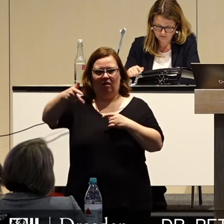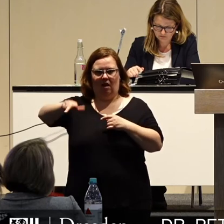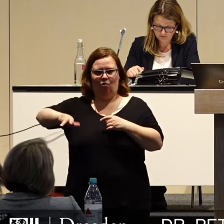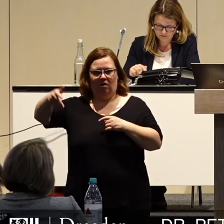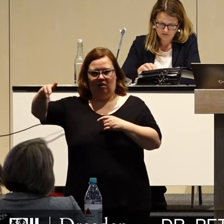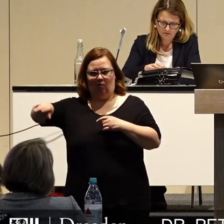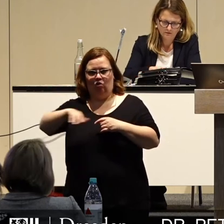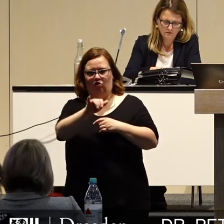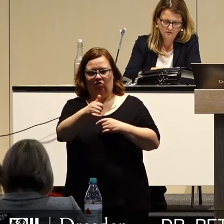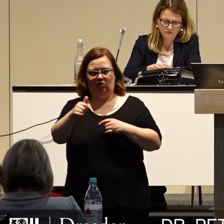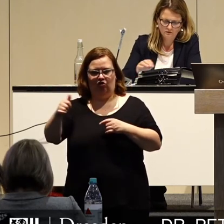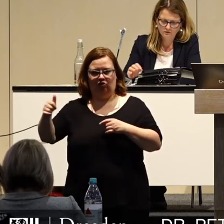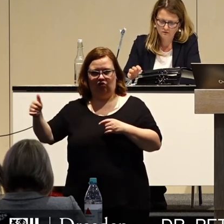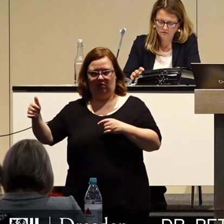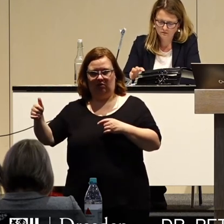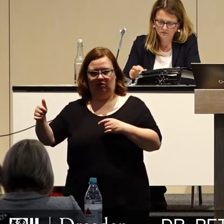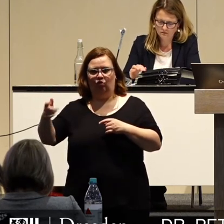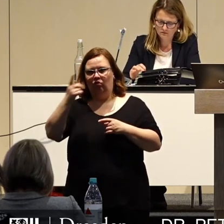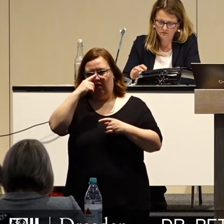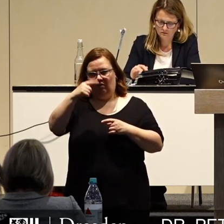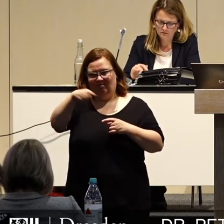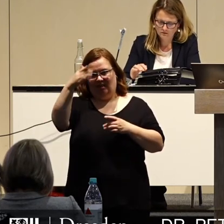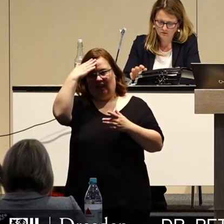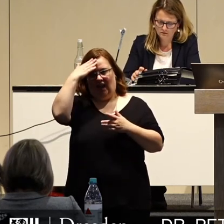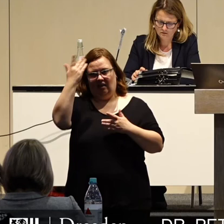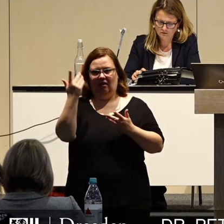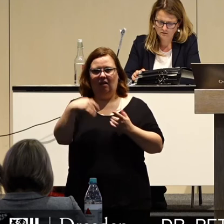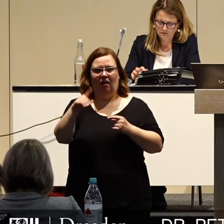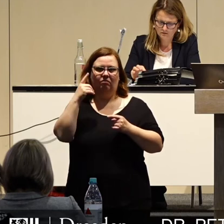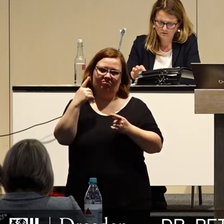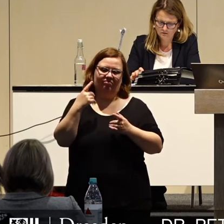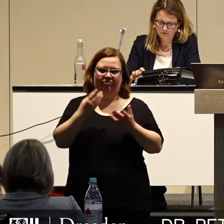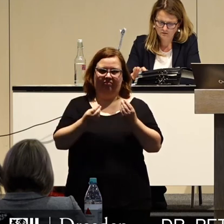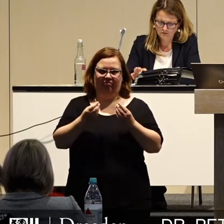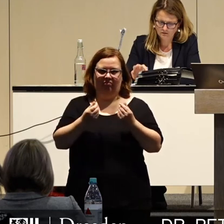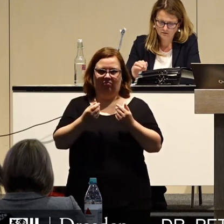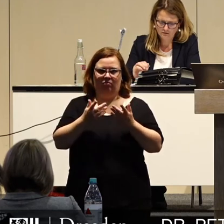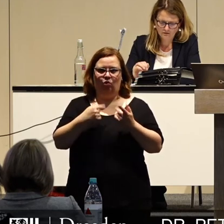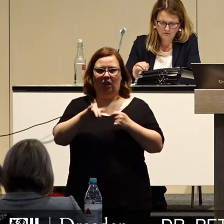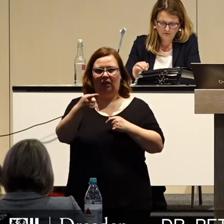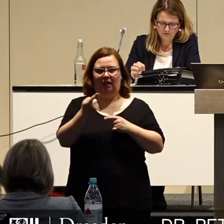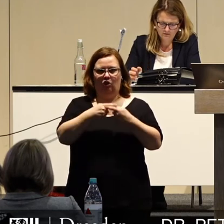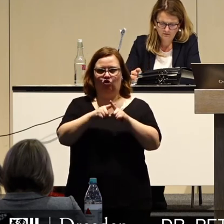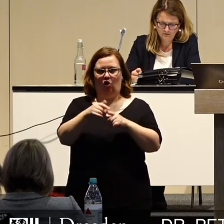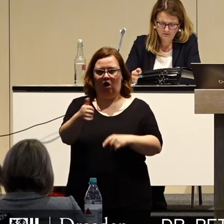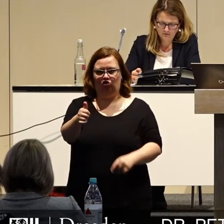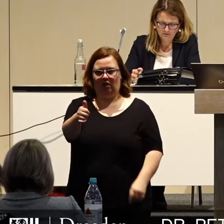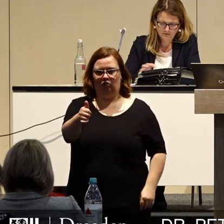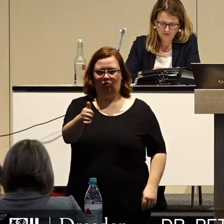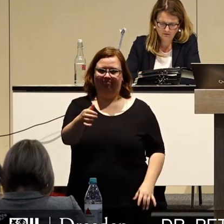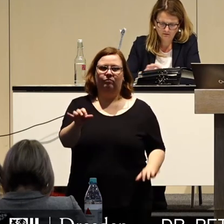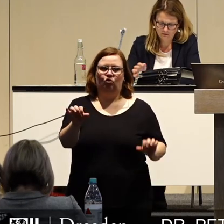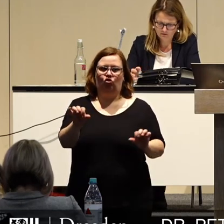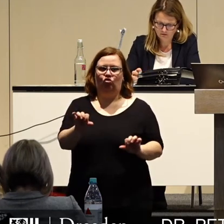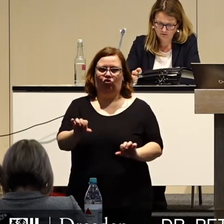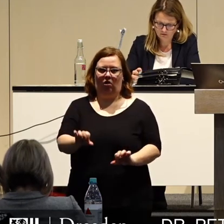geschätzt. Und alle, die sich auskennen, rechnen eher damit, dass die nächste Steuerschätzung schlechter